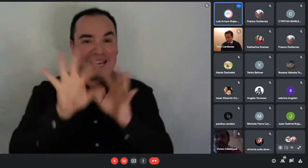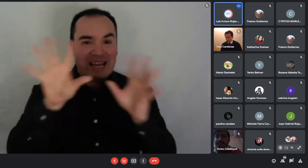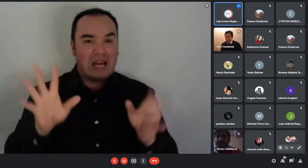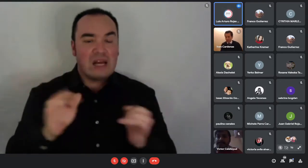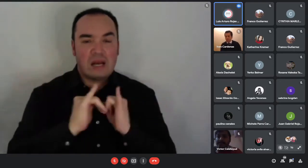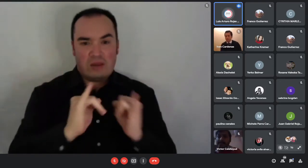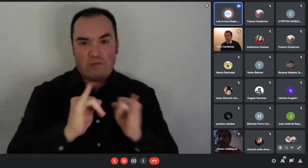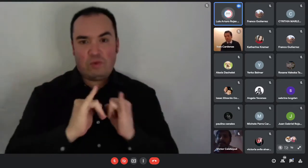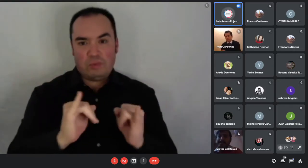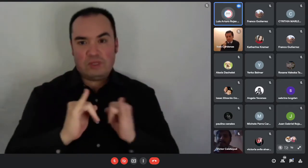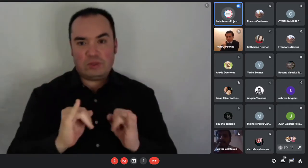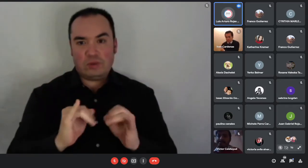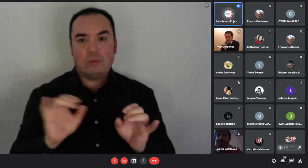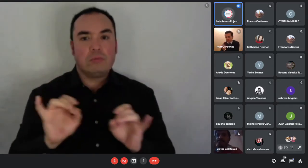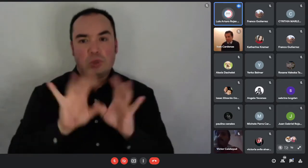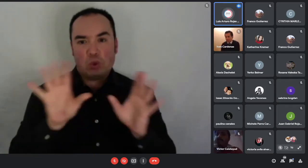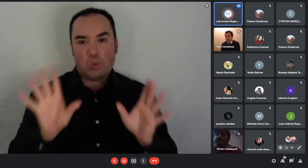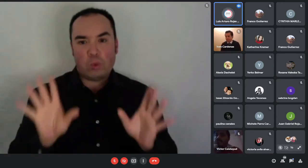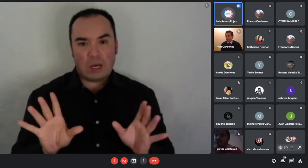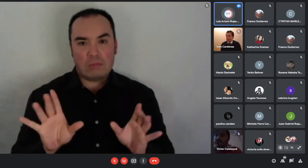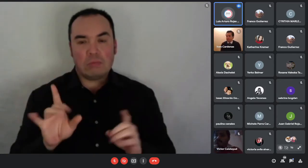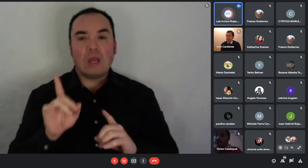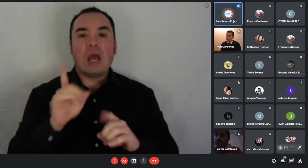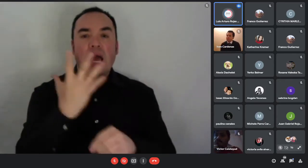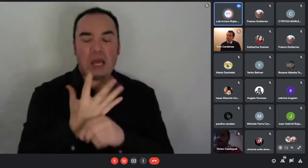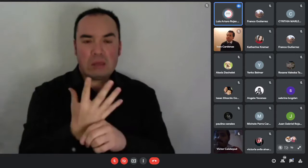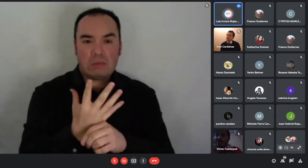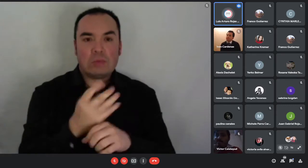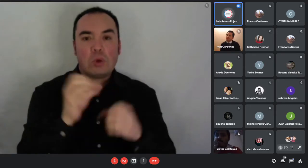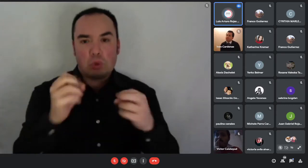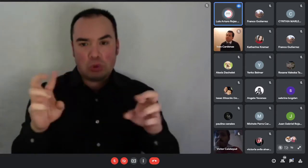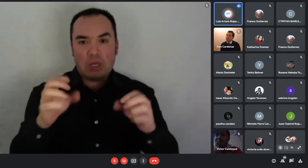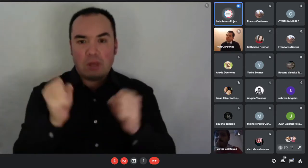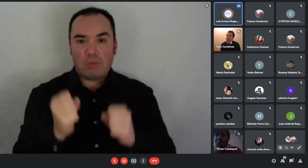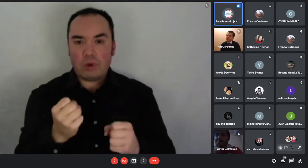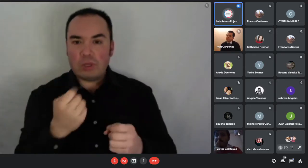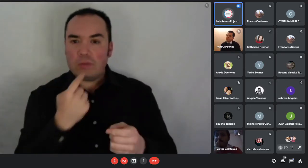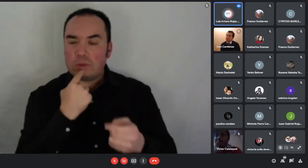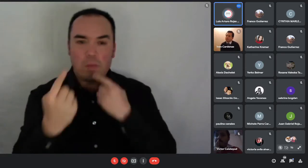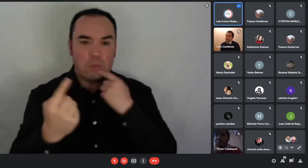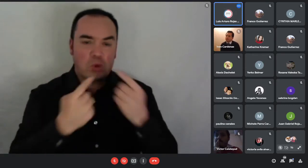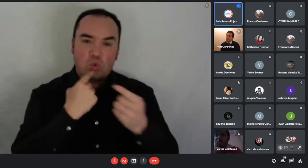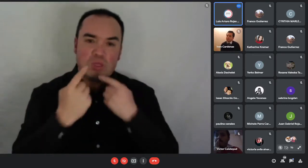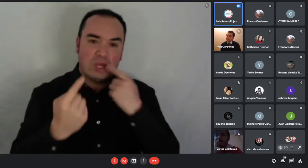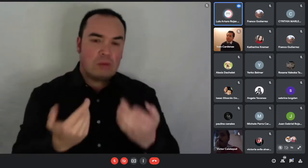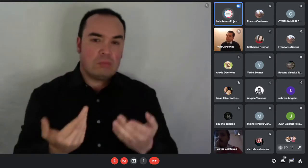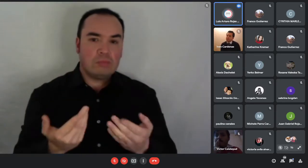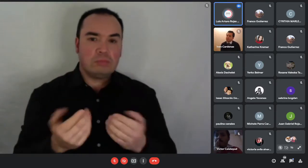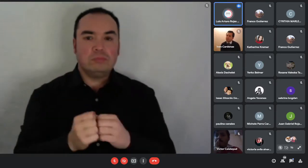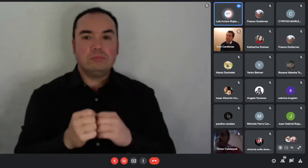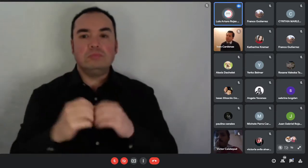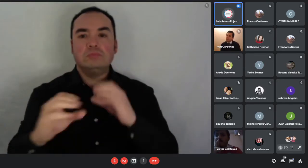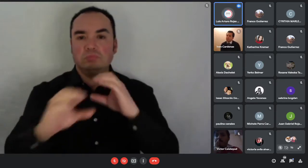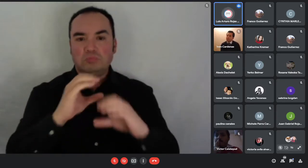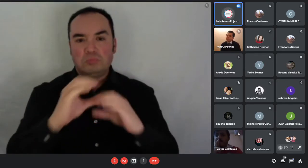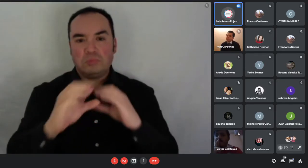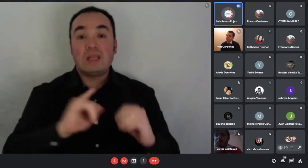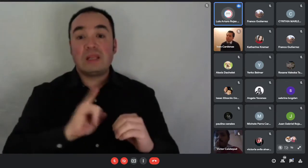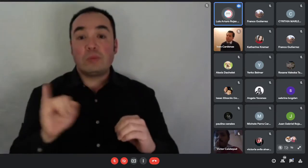abiertas para que ustedes nos puedan hacer llegar sus consultas. Yo les voy a escribir un correo aquí al lado en el chat para